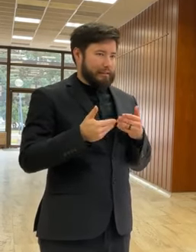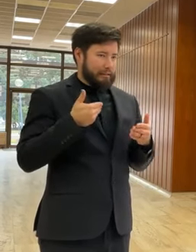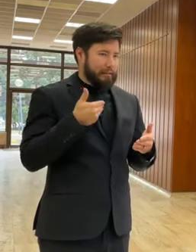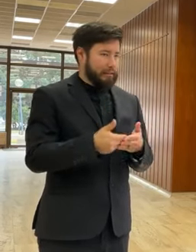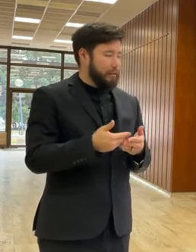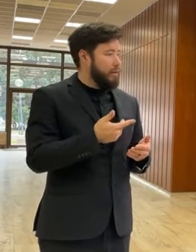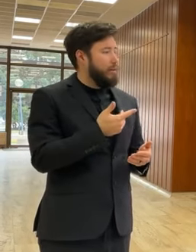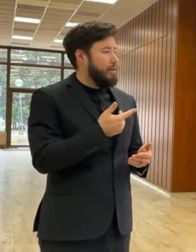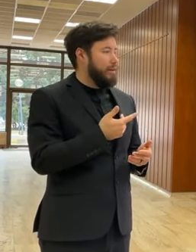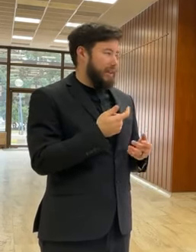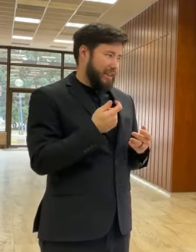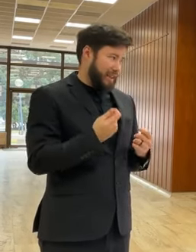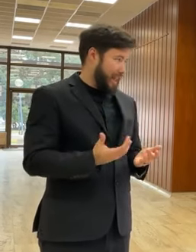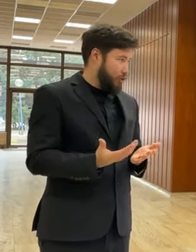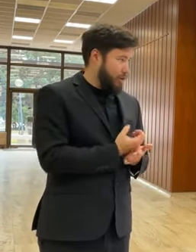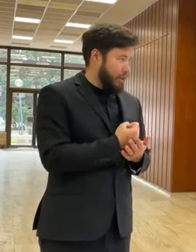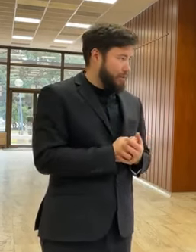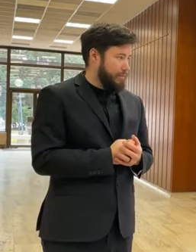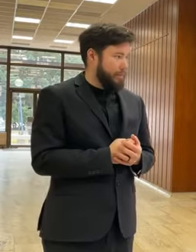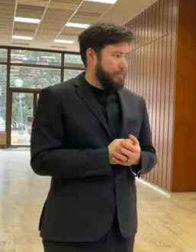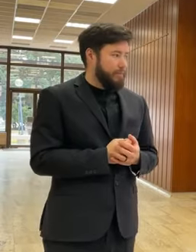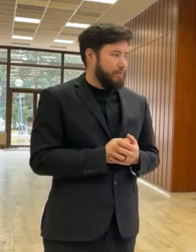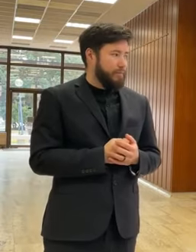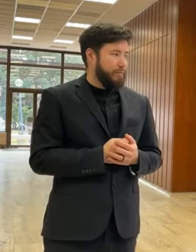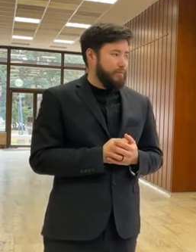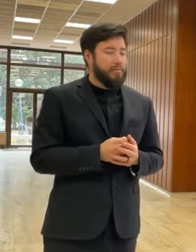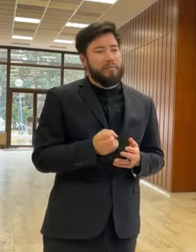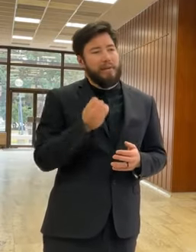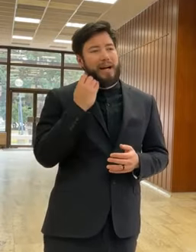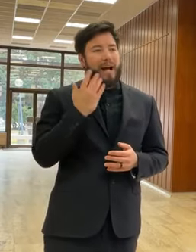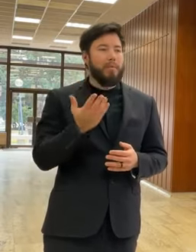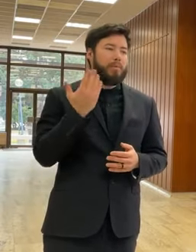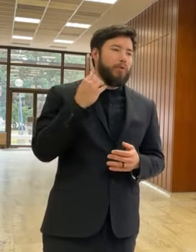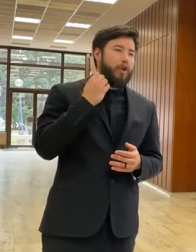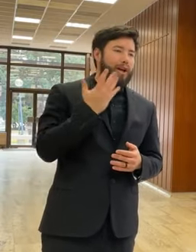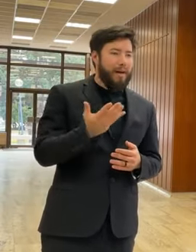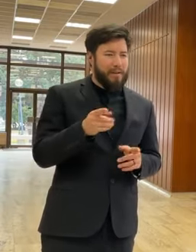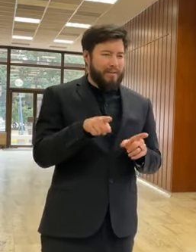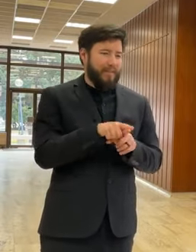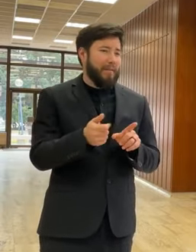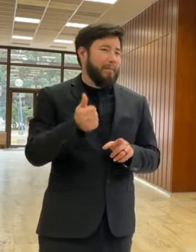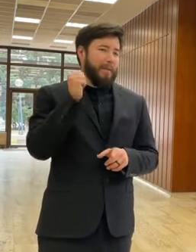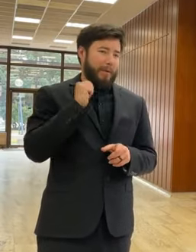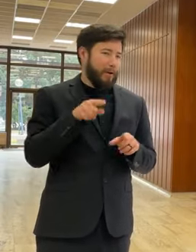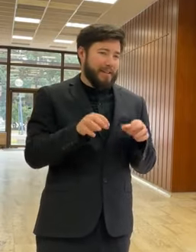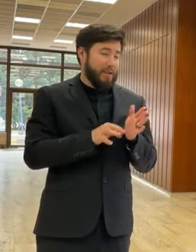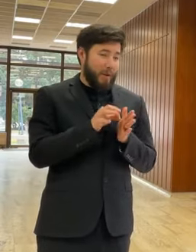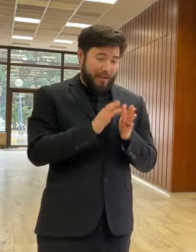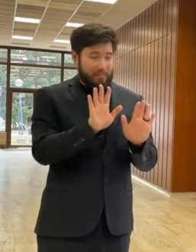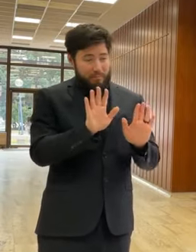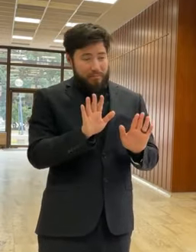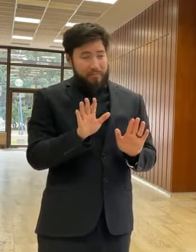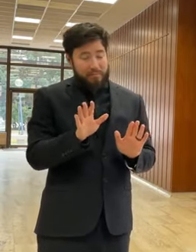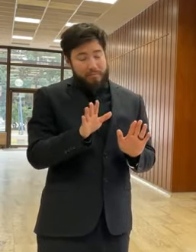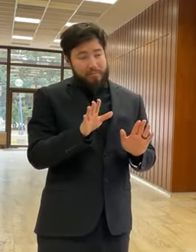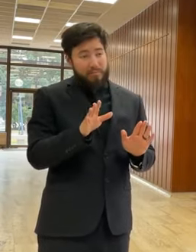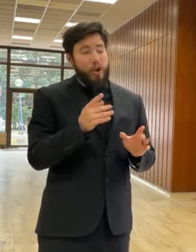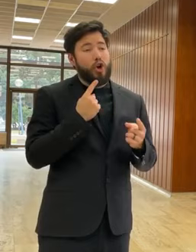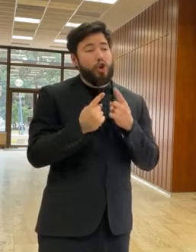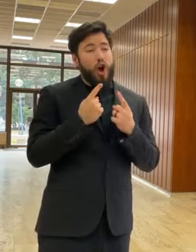nepodarilo zohnať za týždeň? Je to, keby bolo kedy. Toto sme isté podstúpili minulý rok, takže berte to tak ako